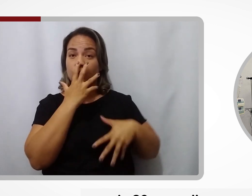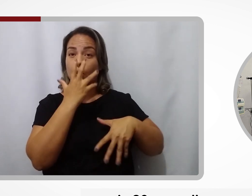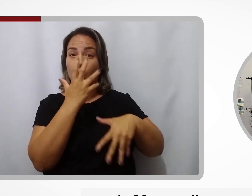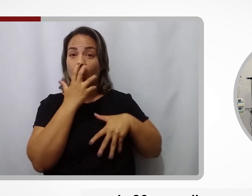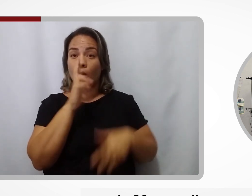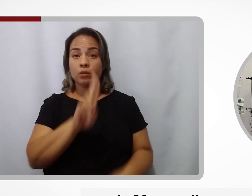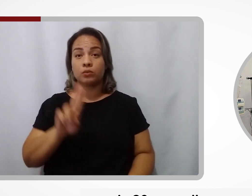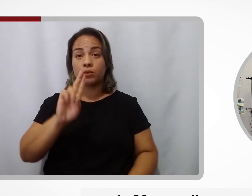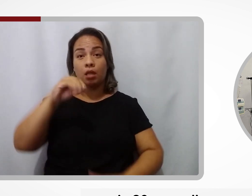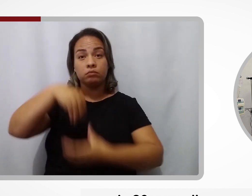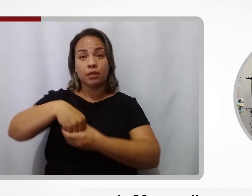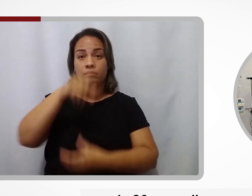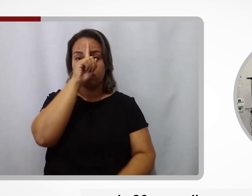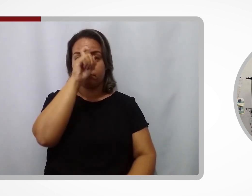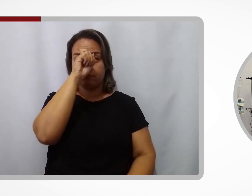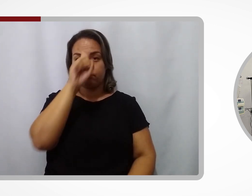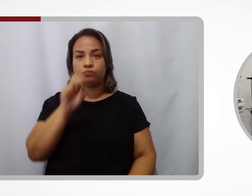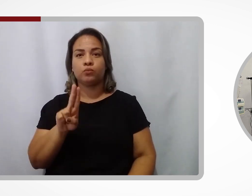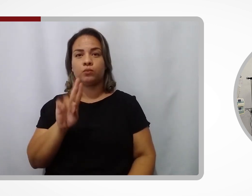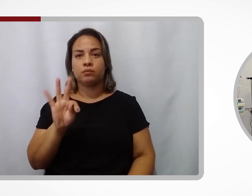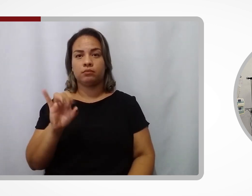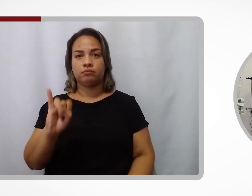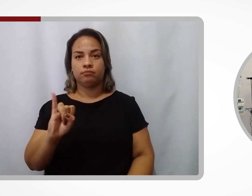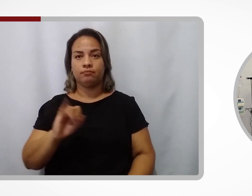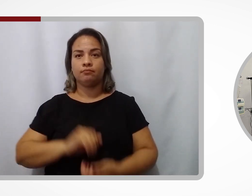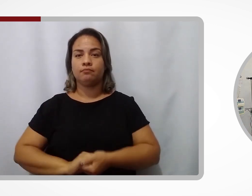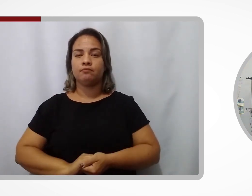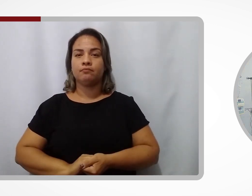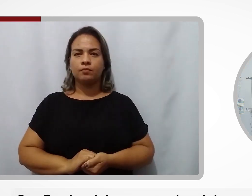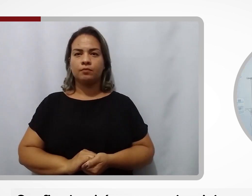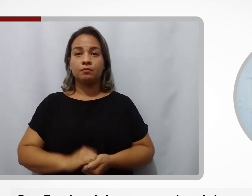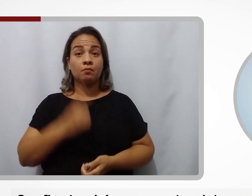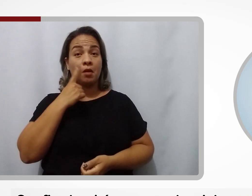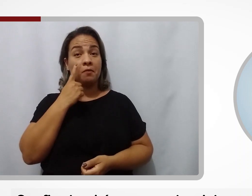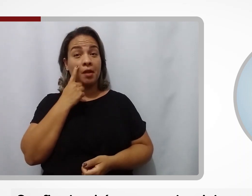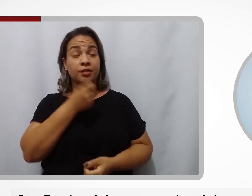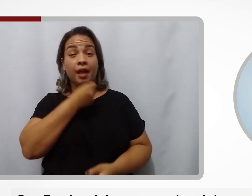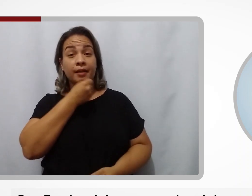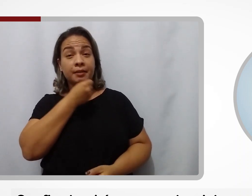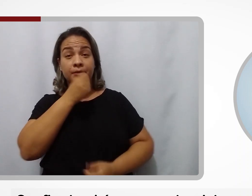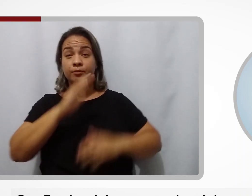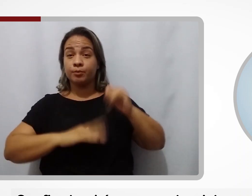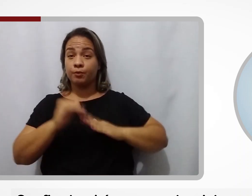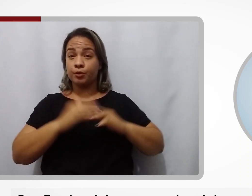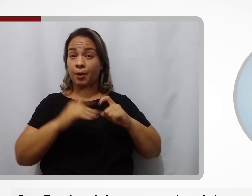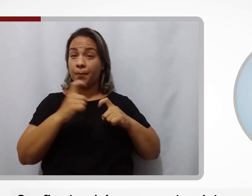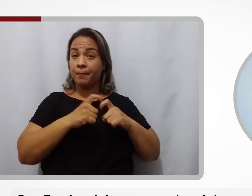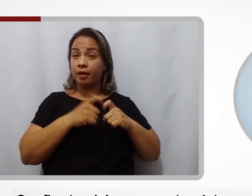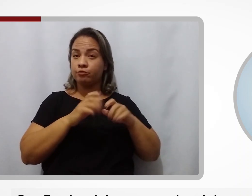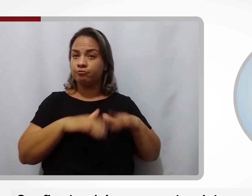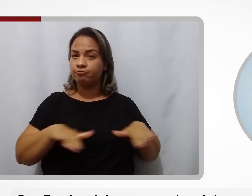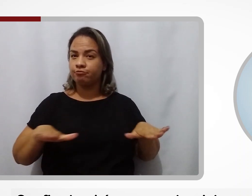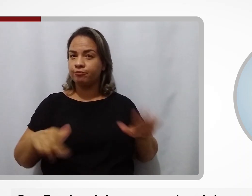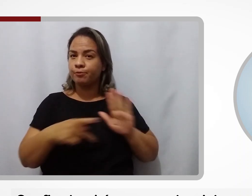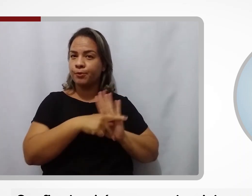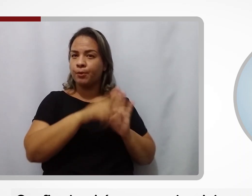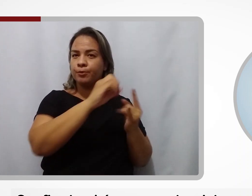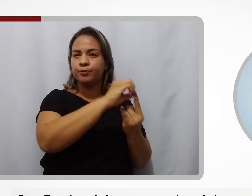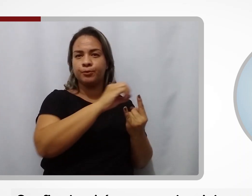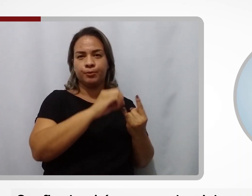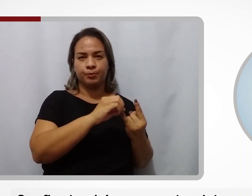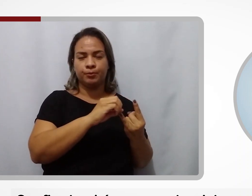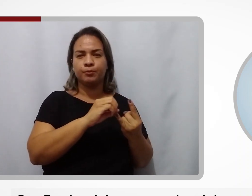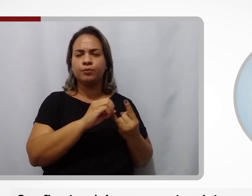utilizados em UTEIs. Confira também uma entrevista com pediatras da